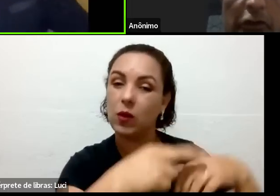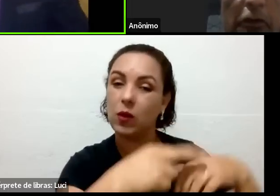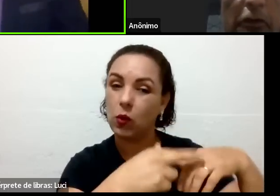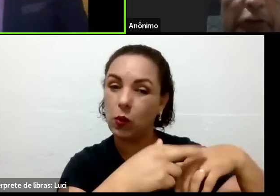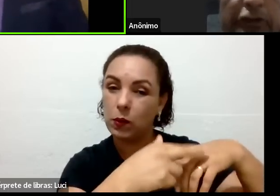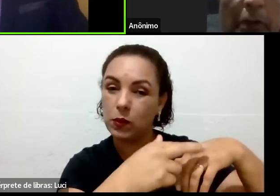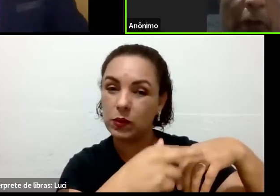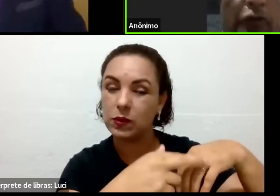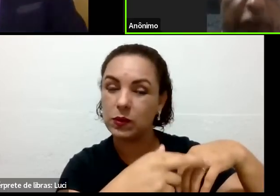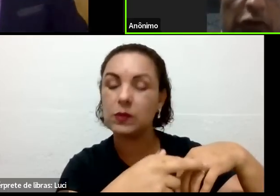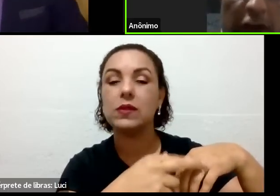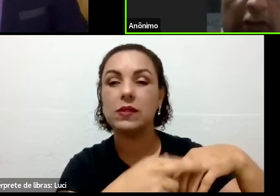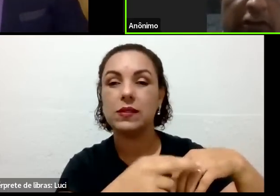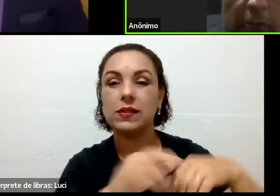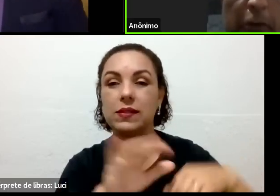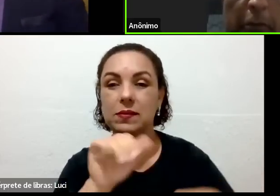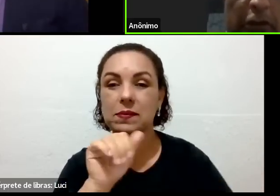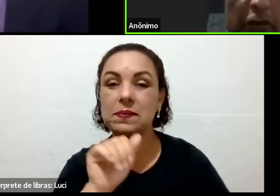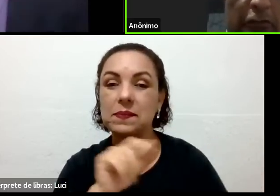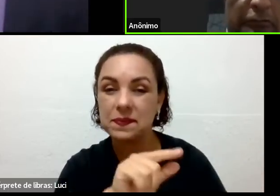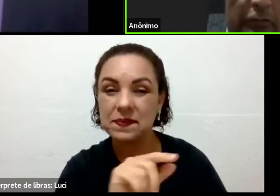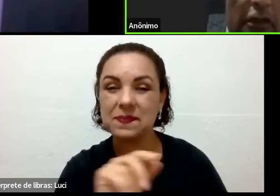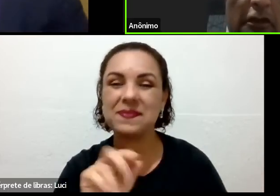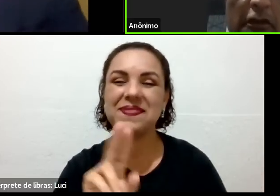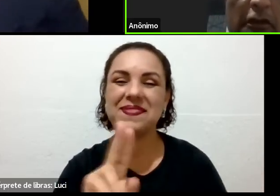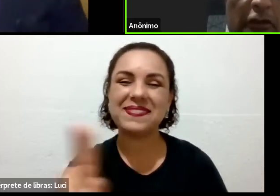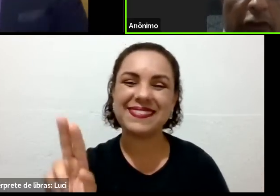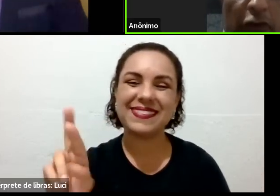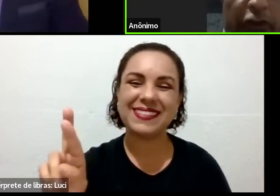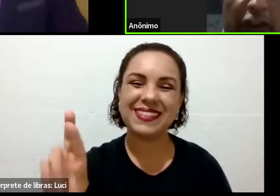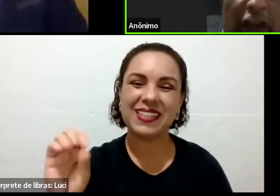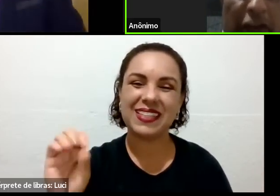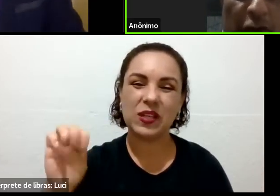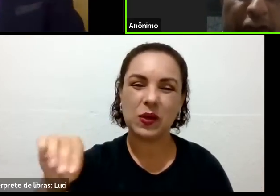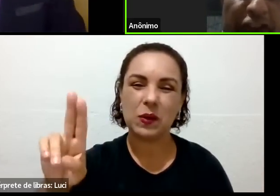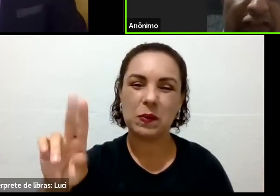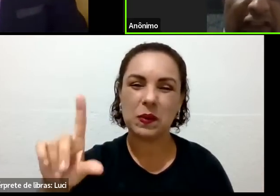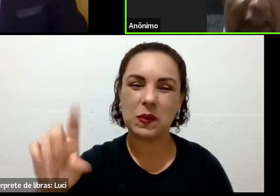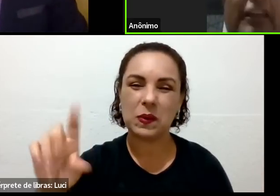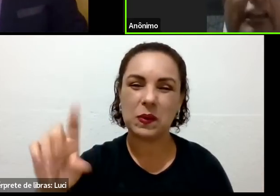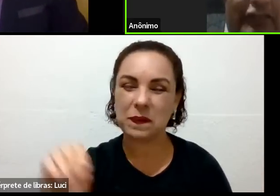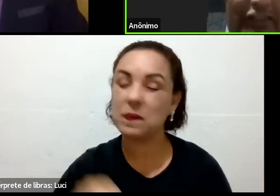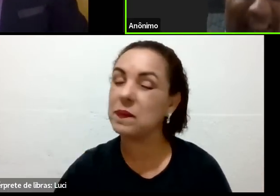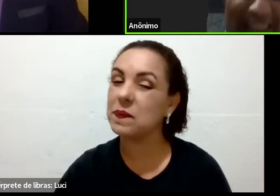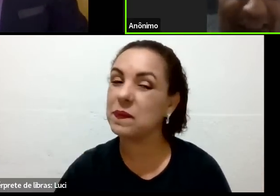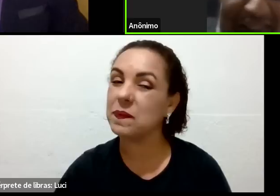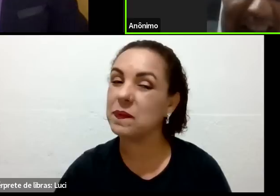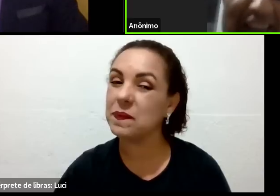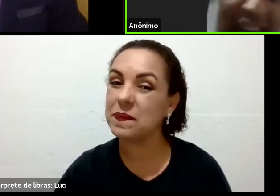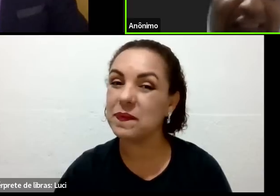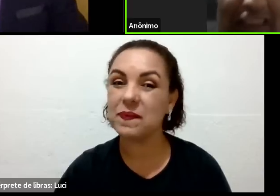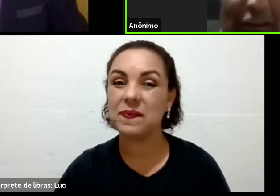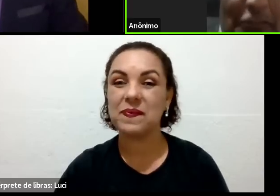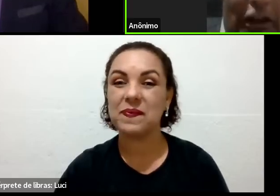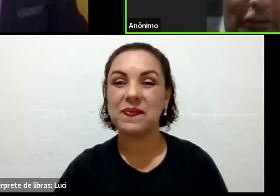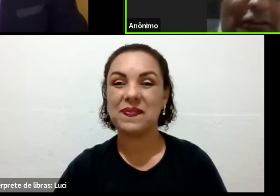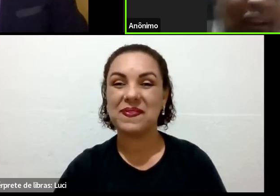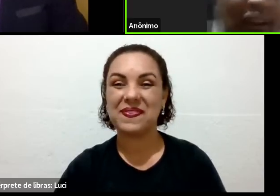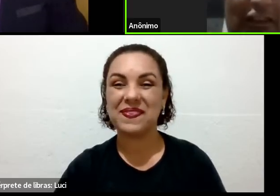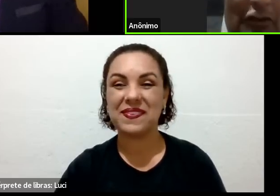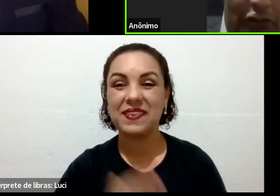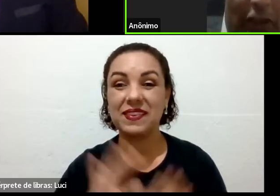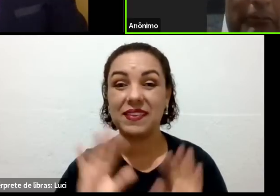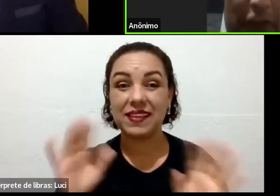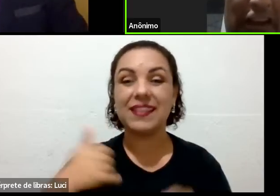Rômulo, eu posso chamar o senhor, é? Não tem problema não. Eu já sou um cidadão de 71, mas